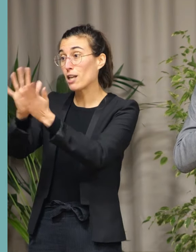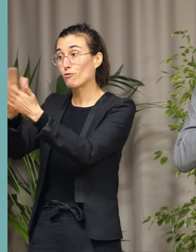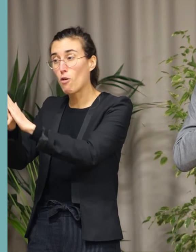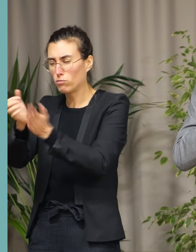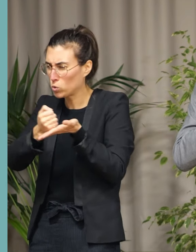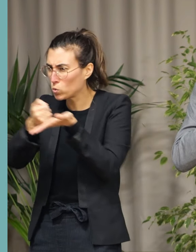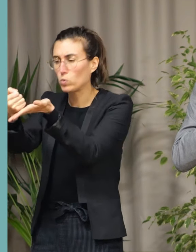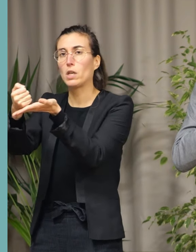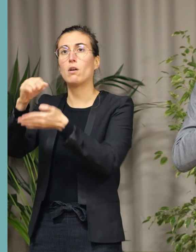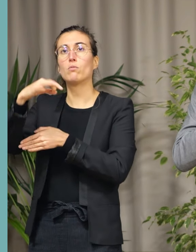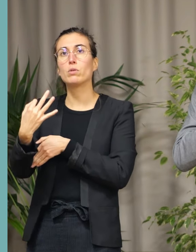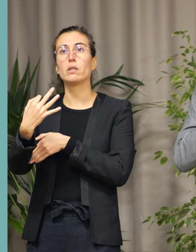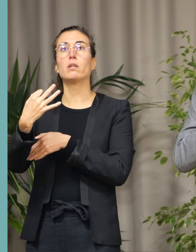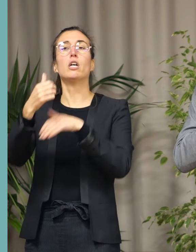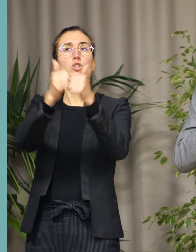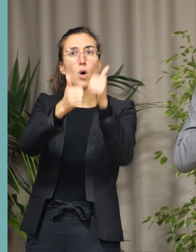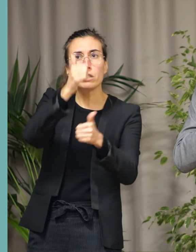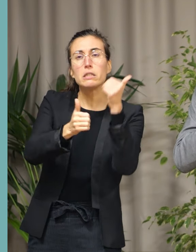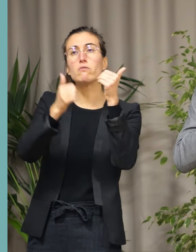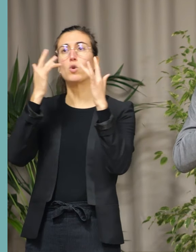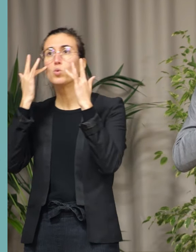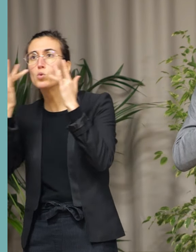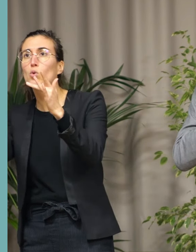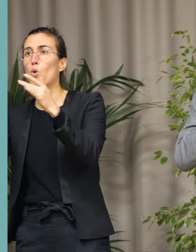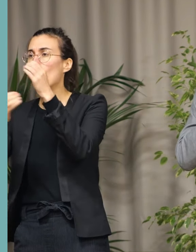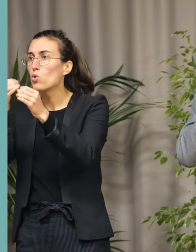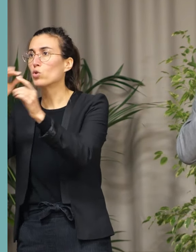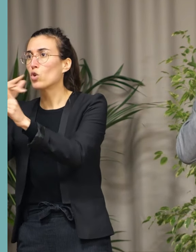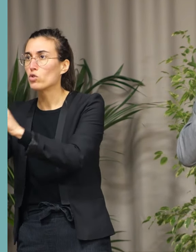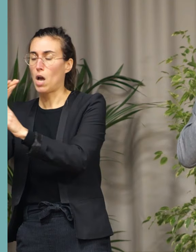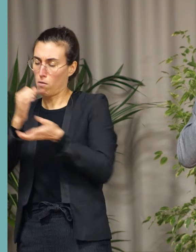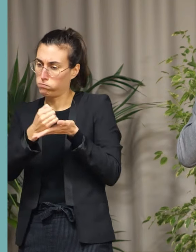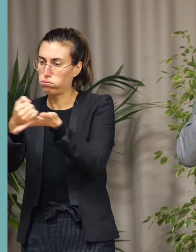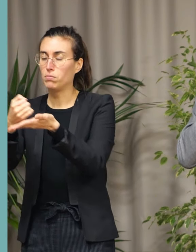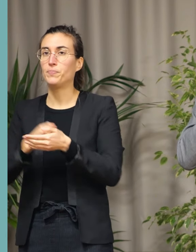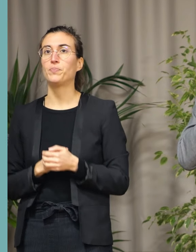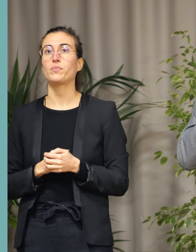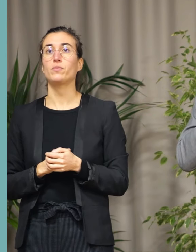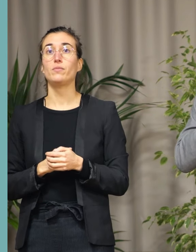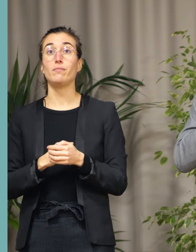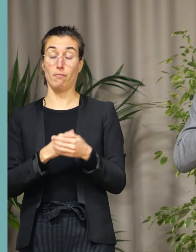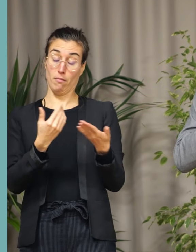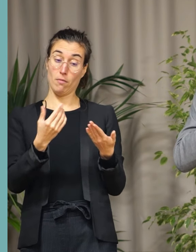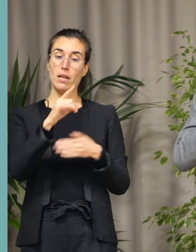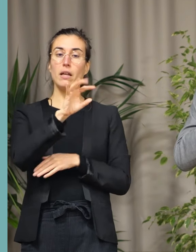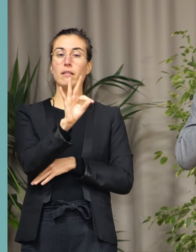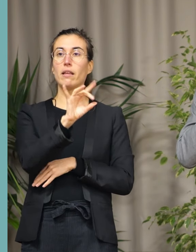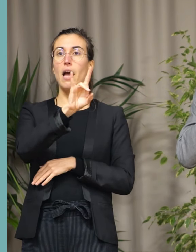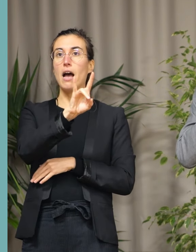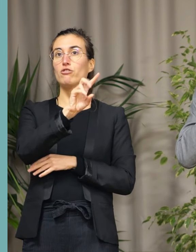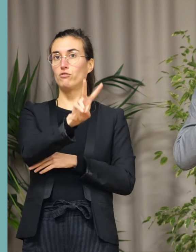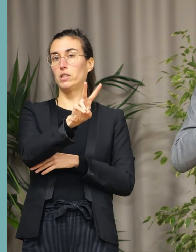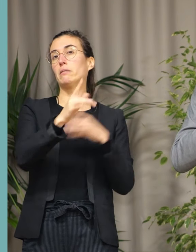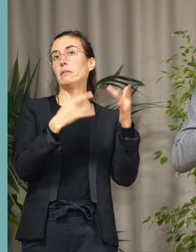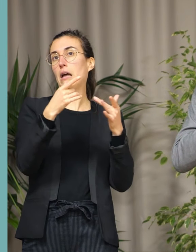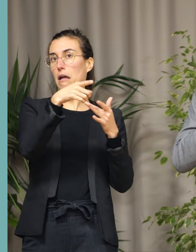sportives, culturelles ou sociales. Un soutien confirmé au THV et au